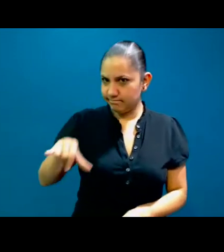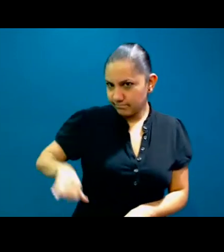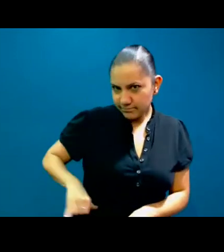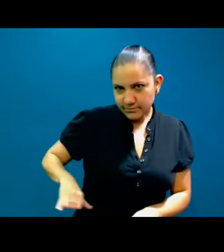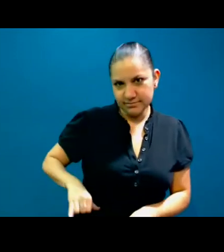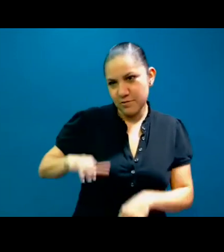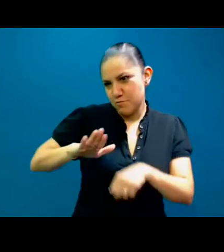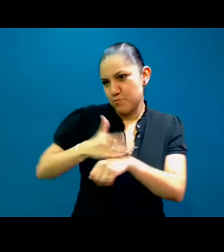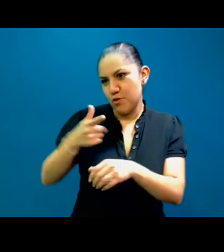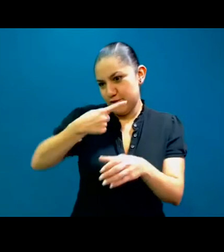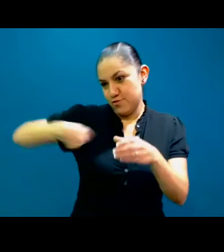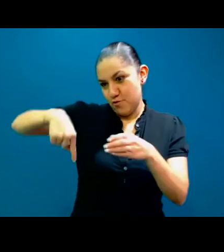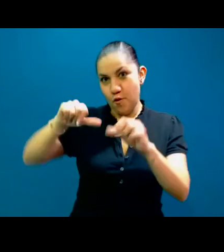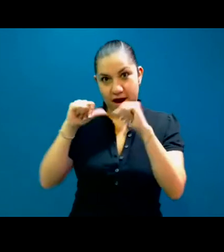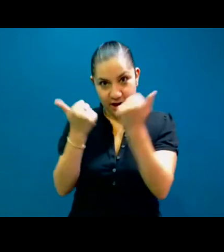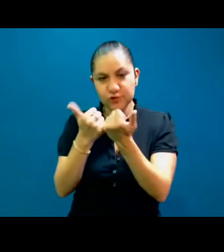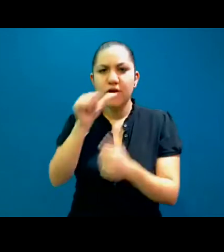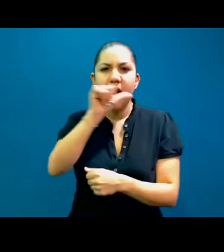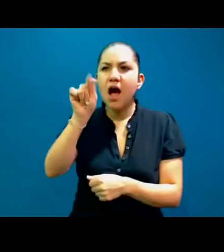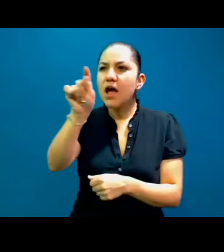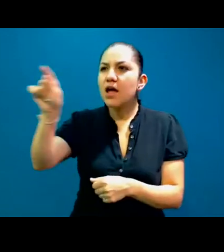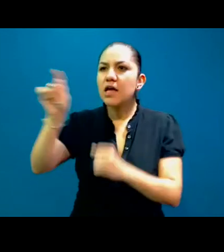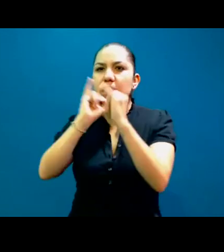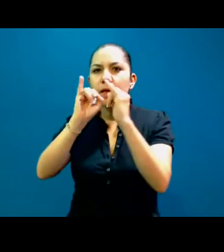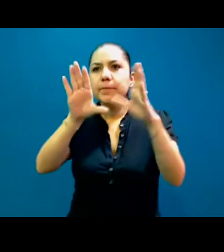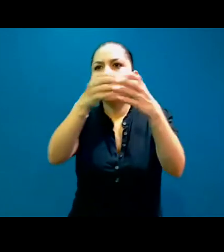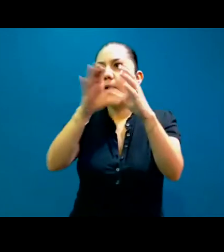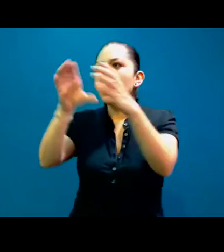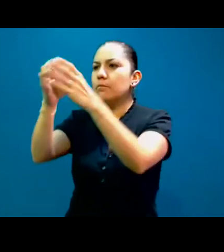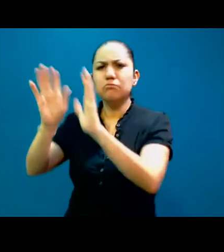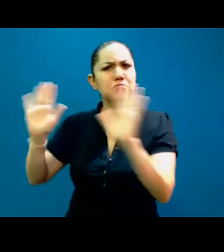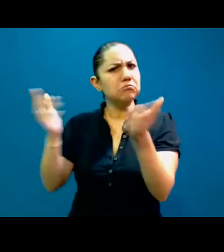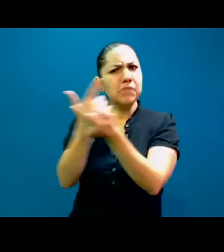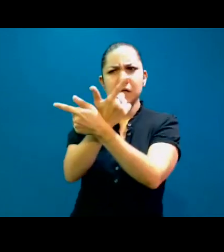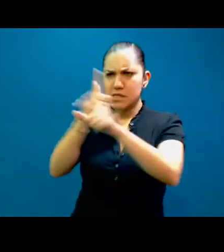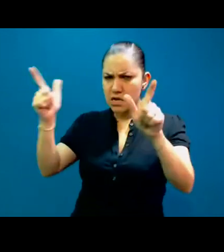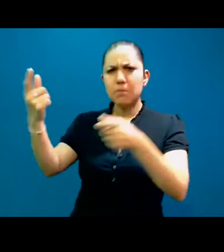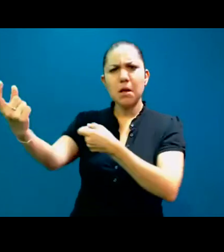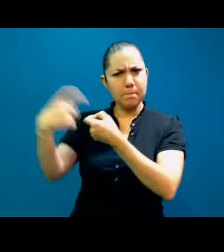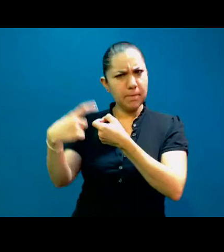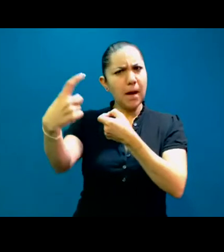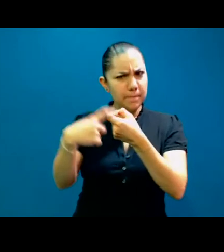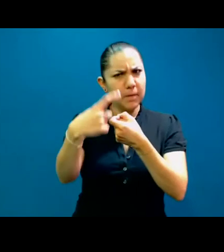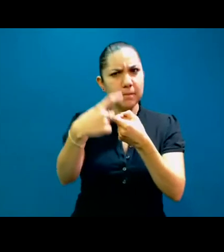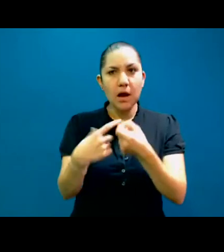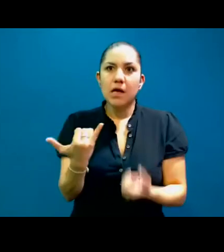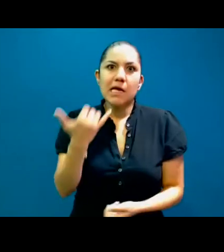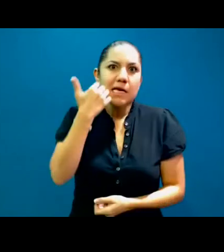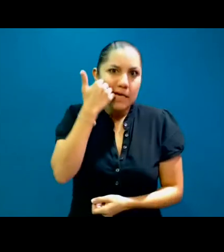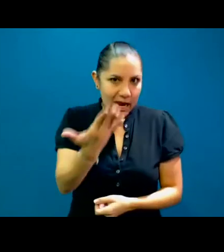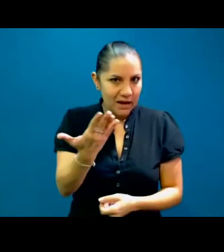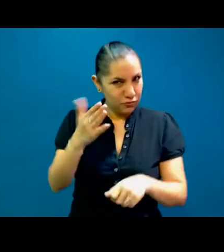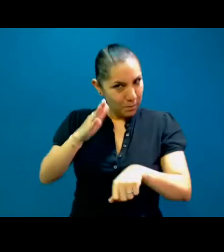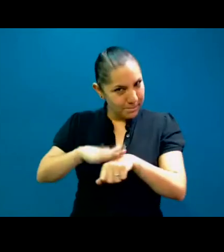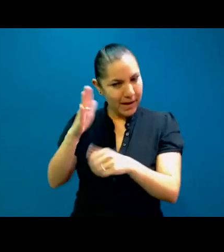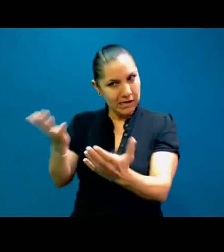interpretación y de la traducción, y también como te mencionaba, pues de verdad queremos personas con el ente de los intérpretes de señas, porque